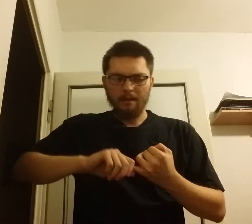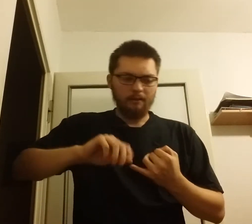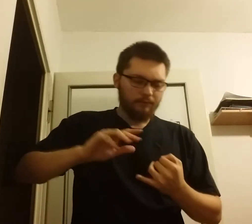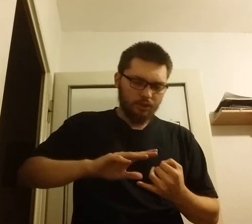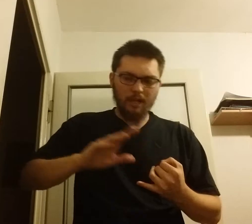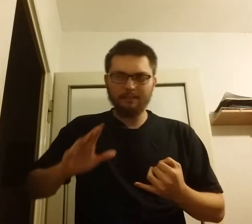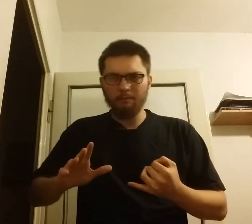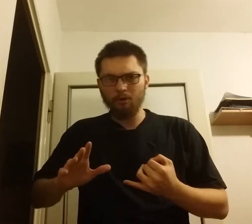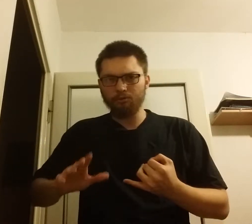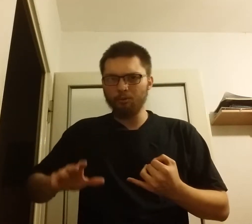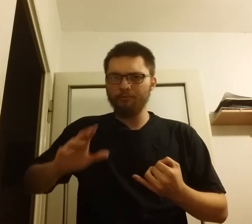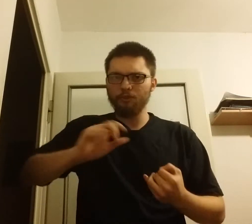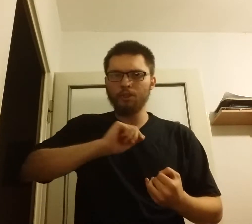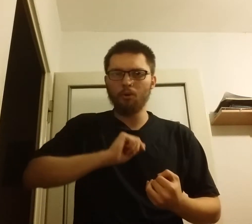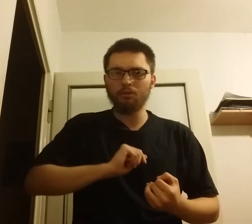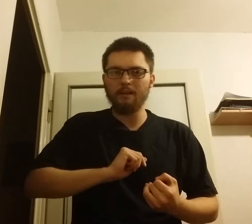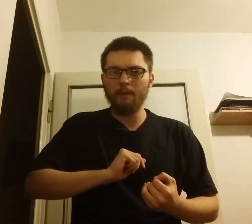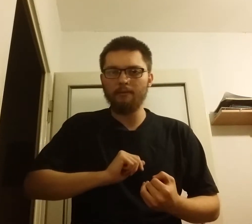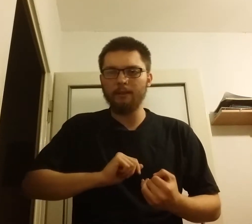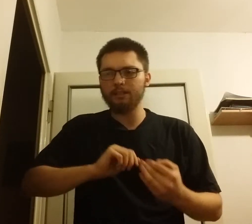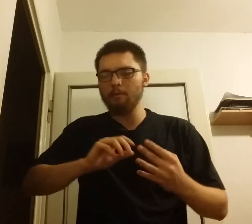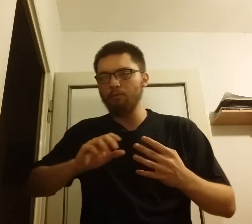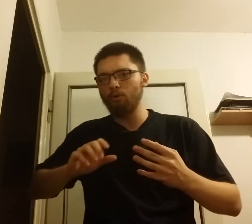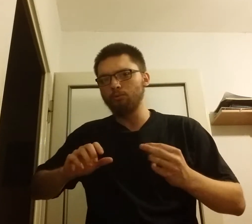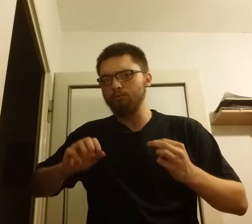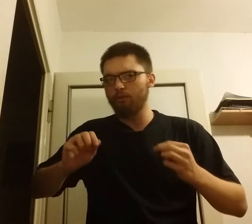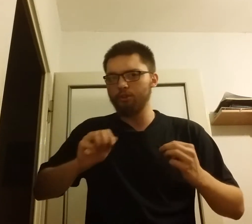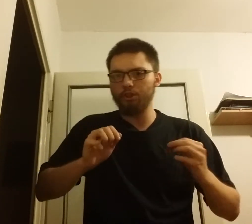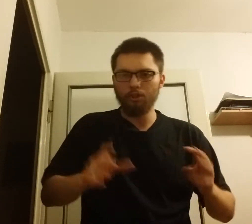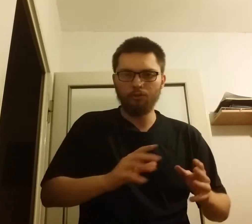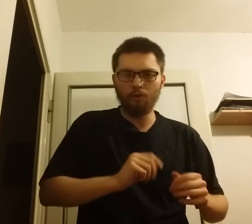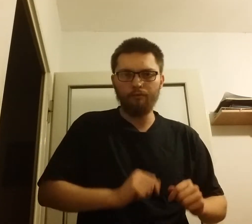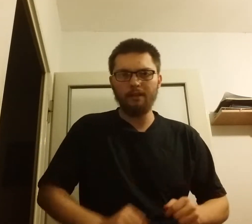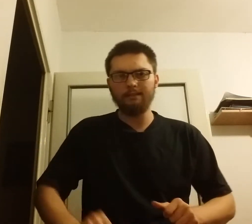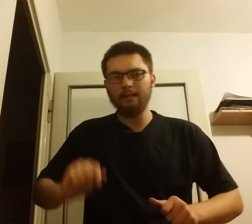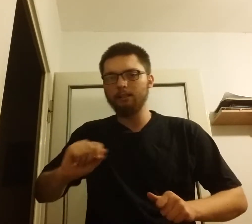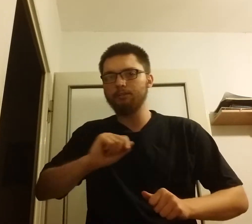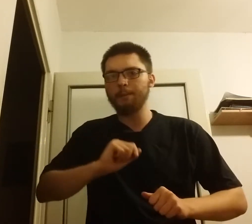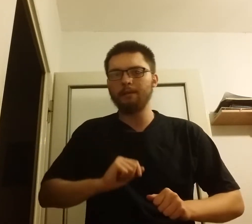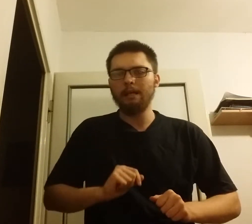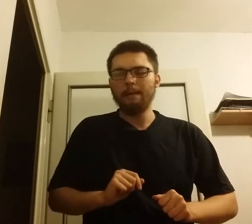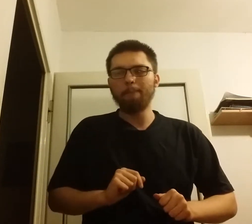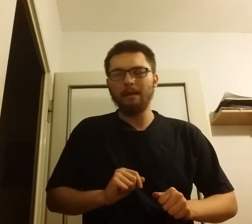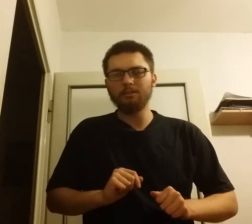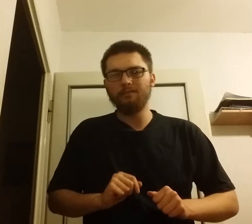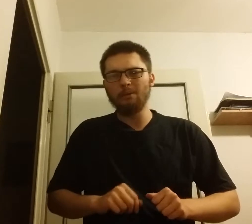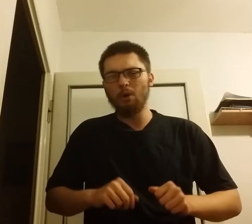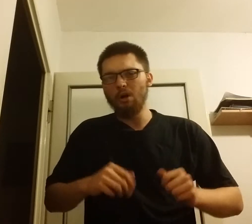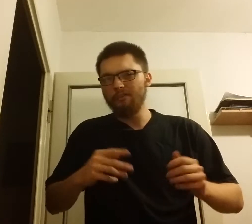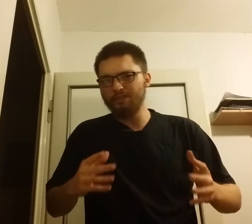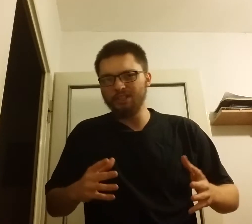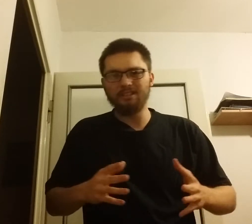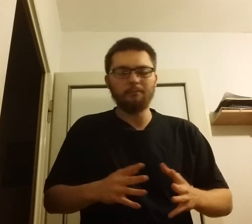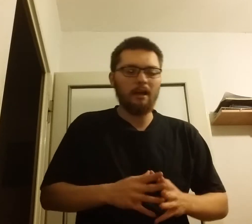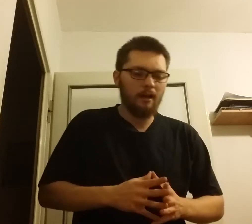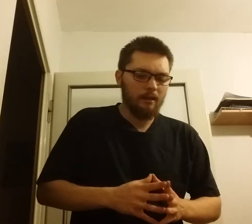Trzech zaborców, trzy różne prawa, trzeba było utworzyć nowe, takie, które by pasowało wszystkim. A